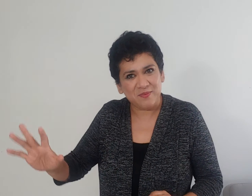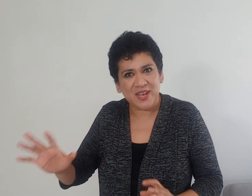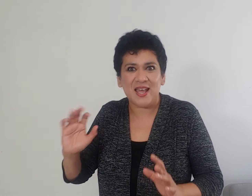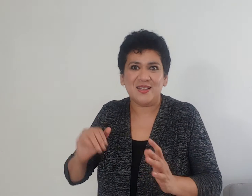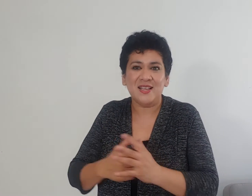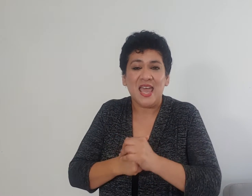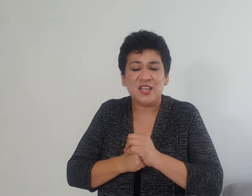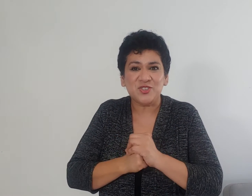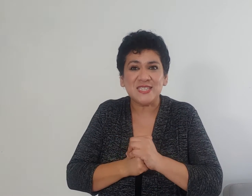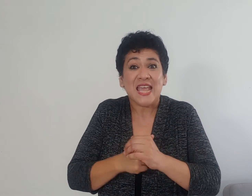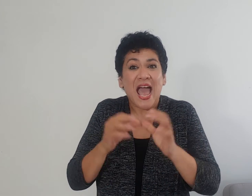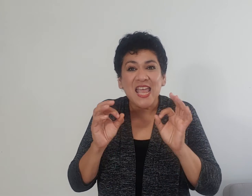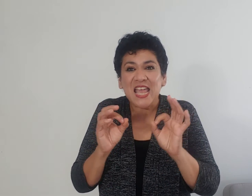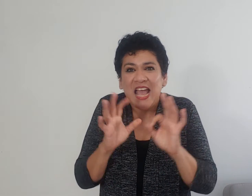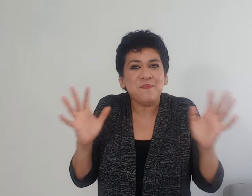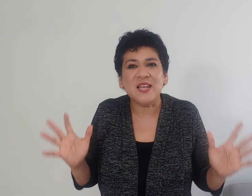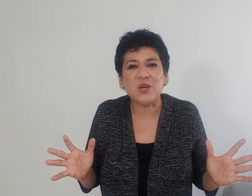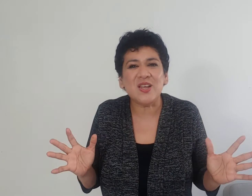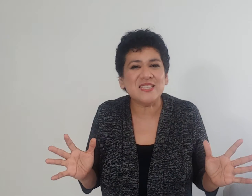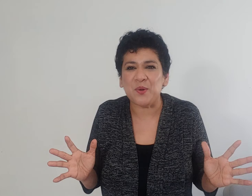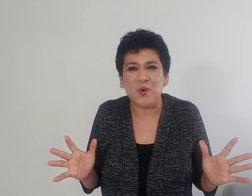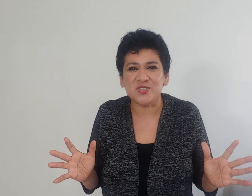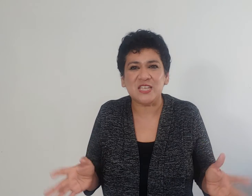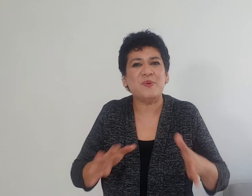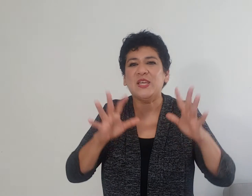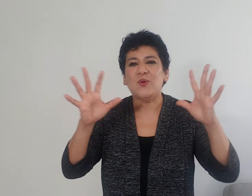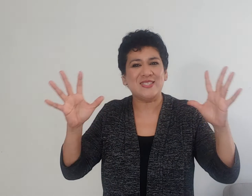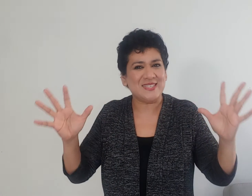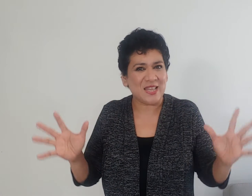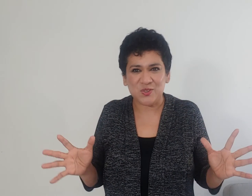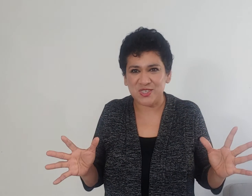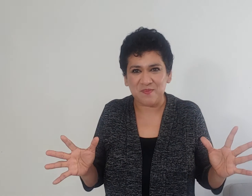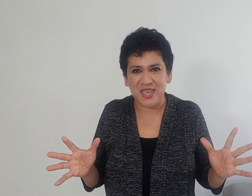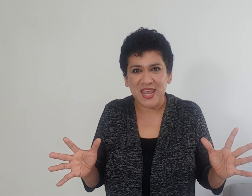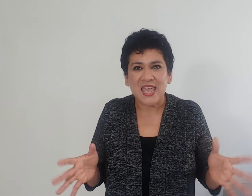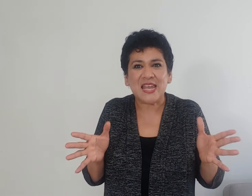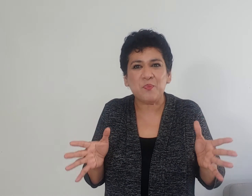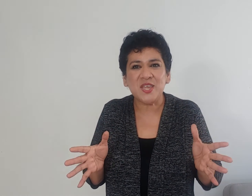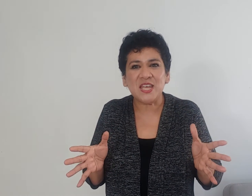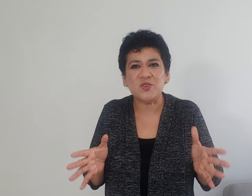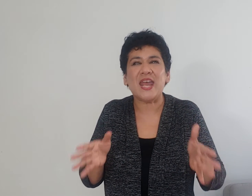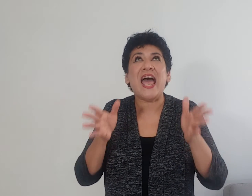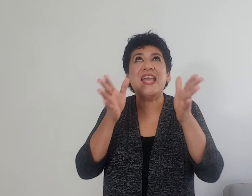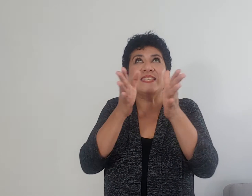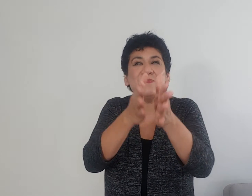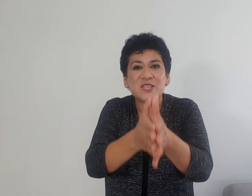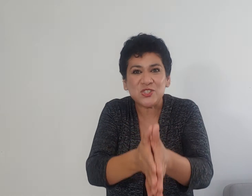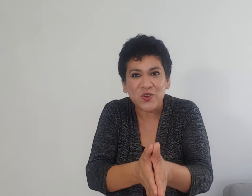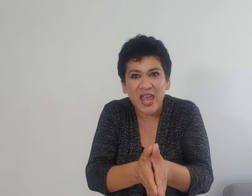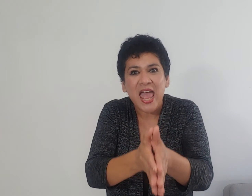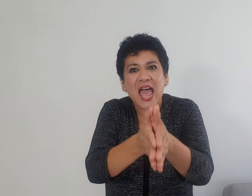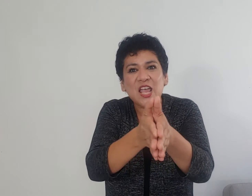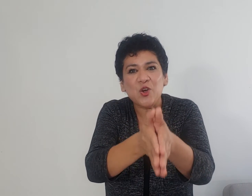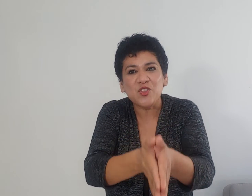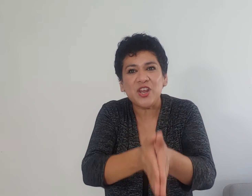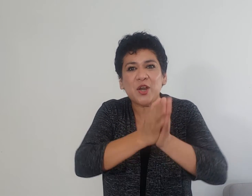Miracle. Entonces hay películas hermosas, películas de santos también que le pueden ayudar a esa persona a encontrar